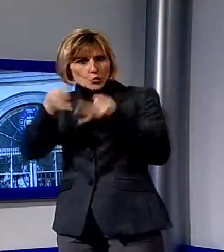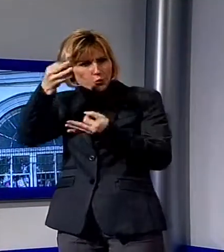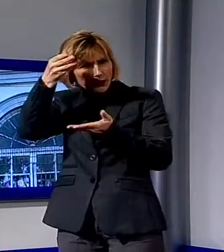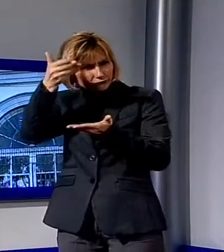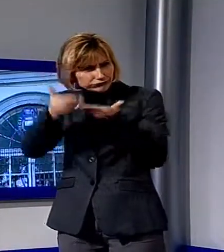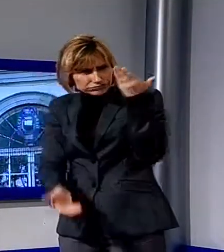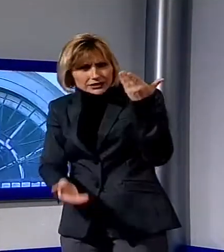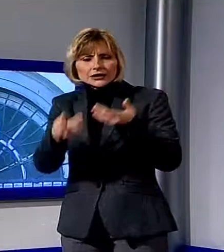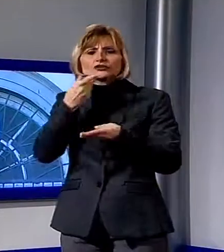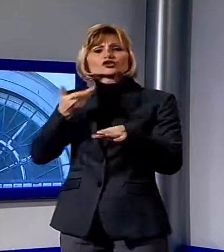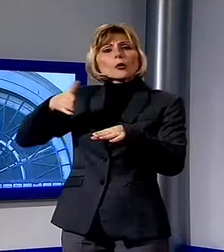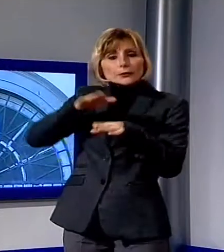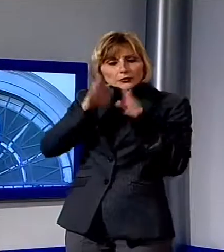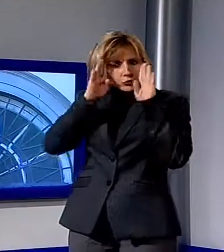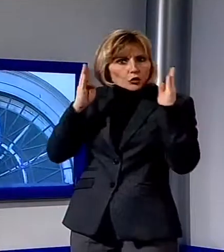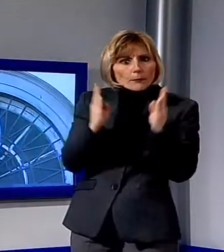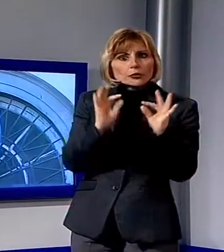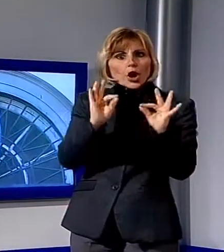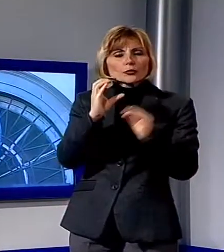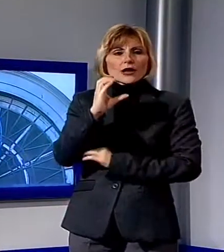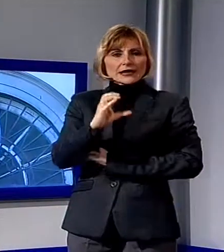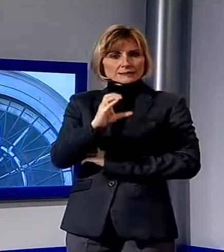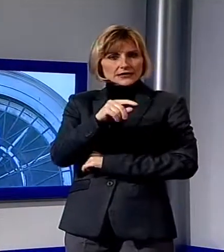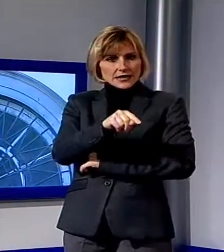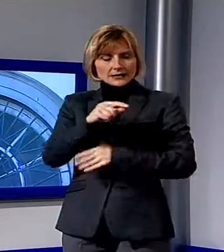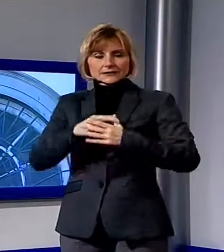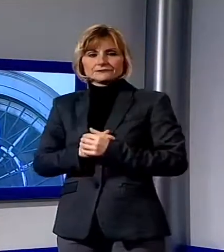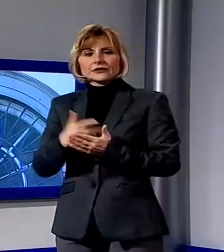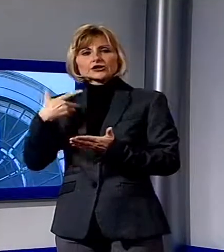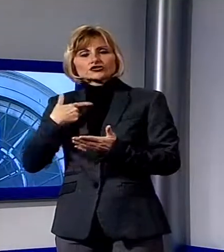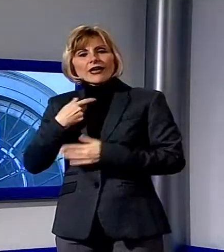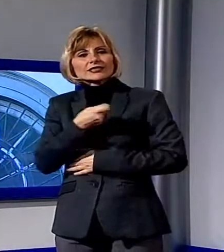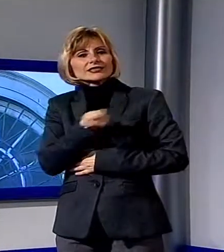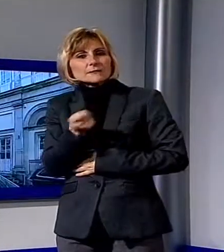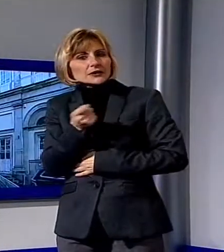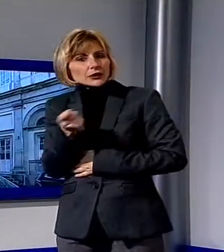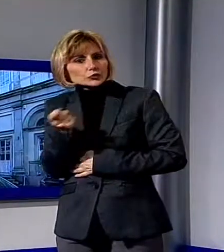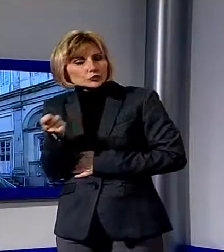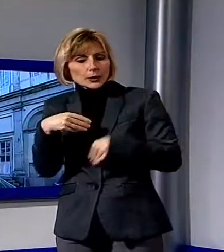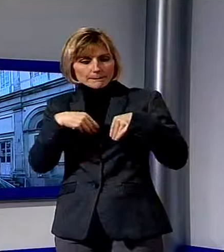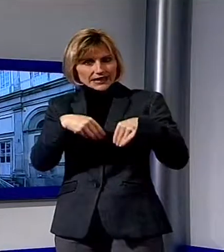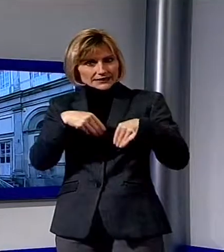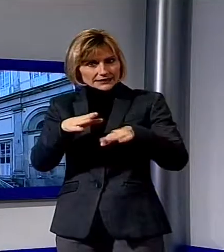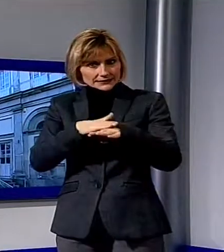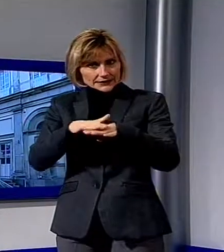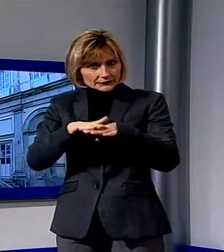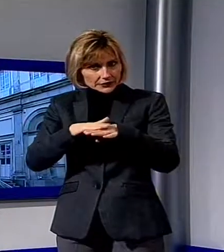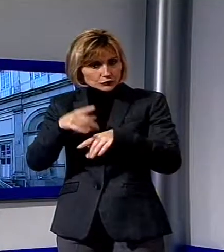riguardano in particolare Carmignani. Tra questi documenti ci sono la timbratura dei cartellini di presenza in servizio del comandante